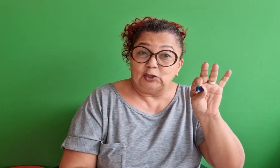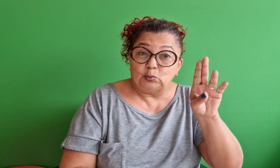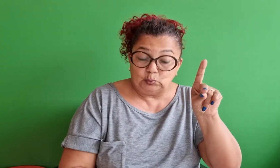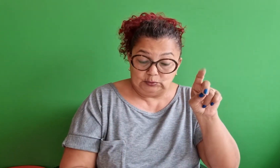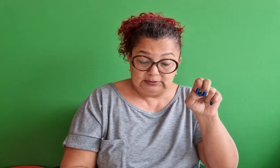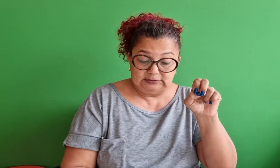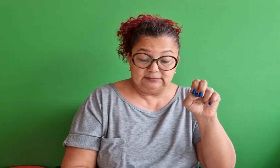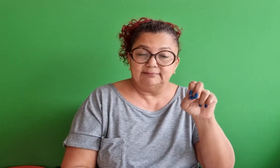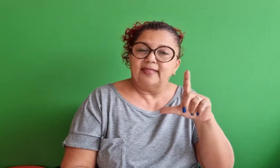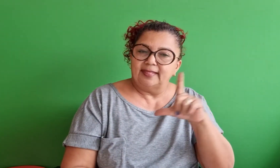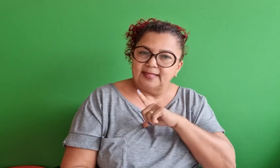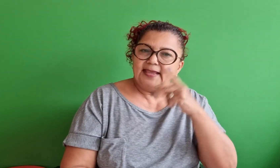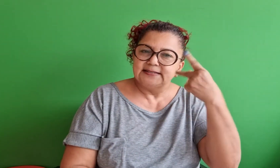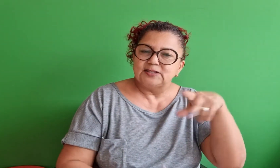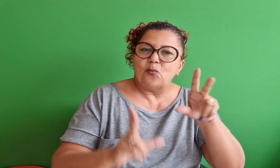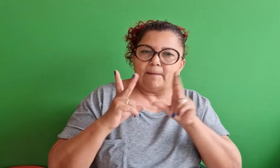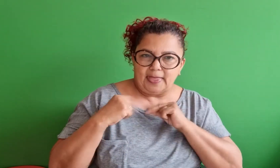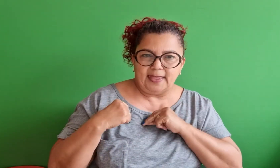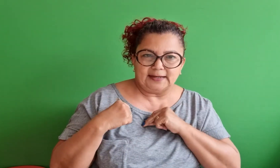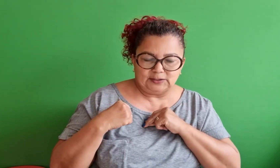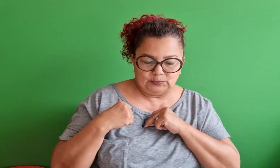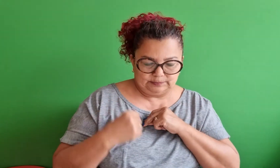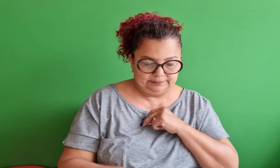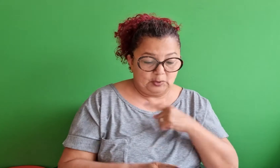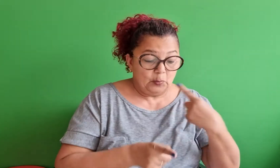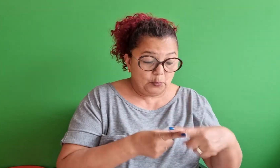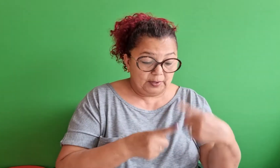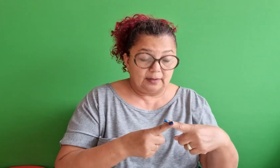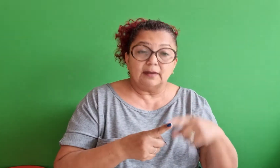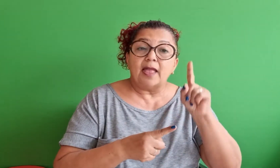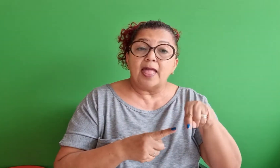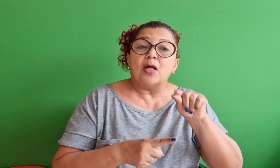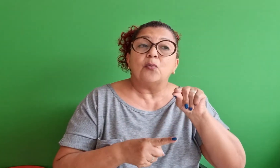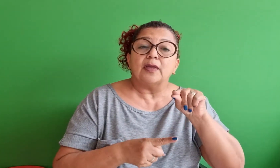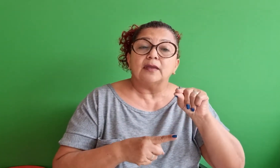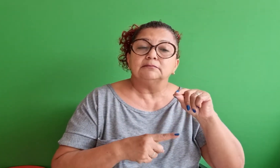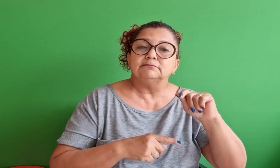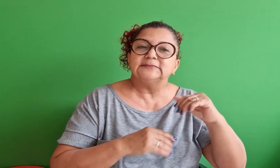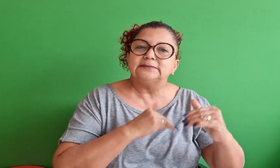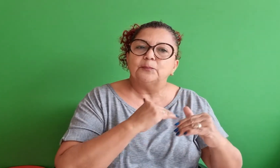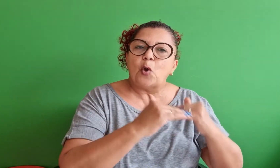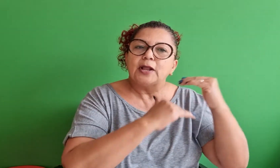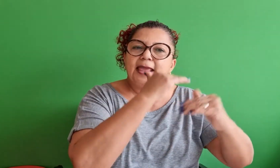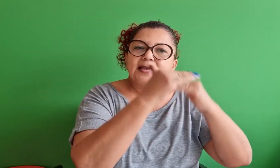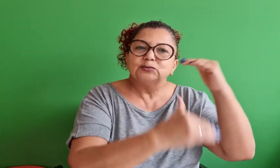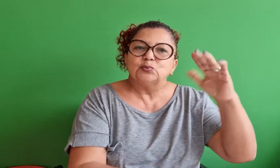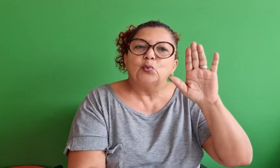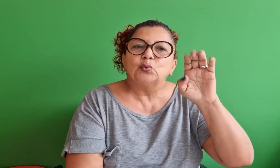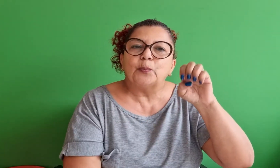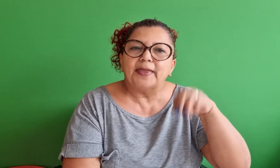tem o seu mérito porque são sinais